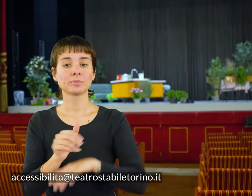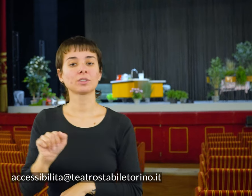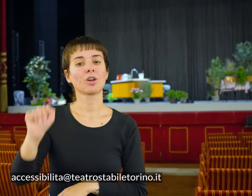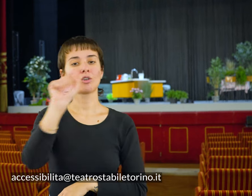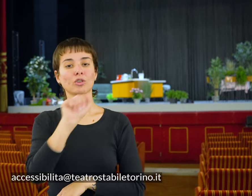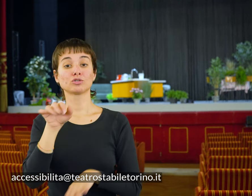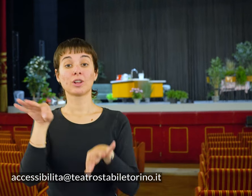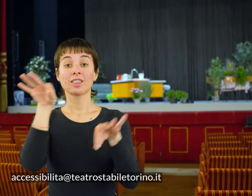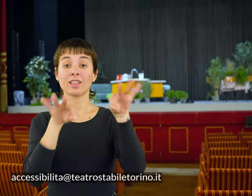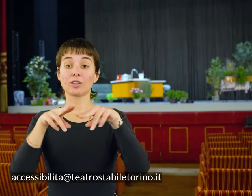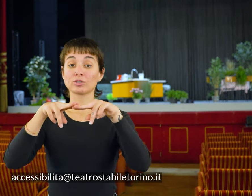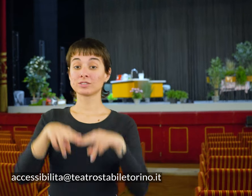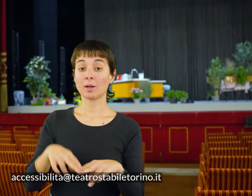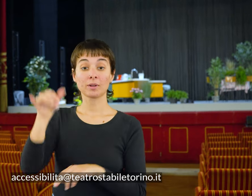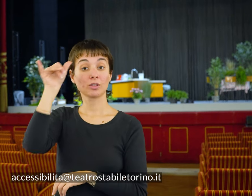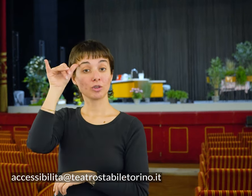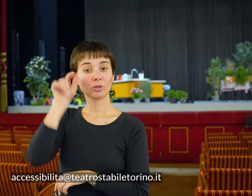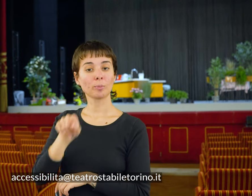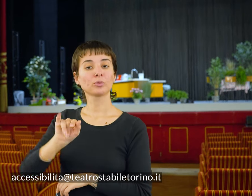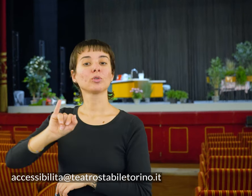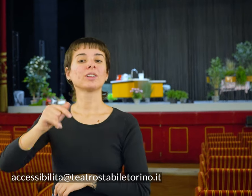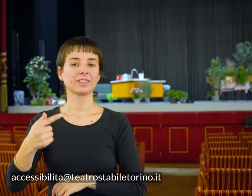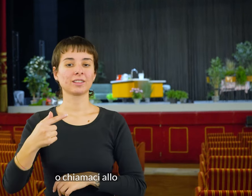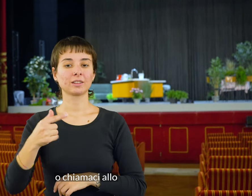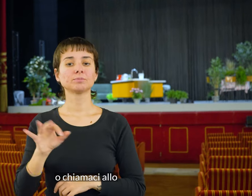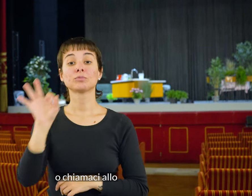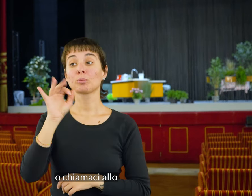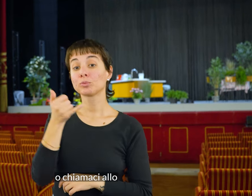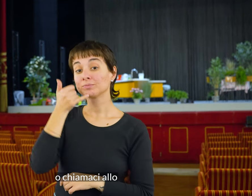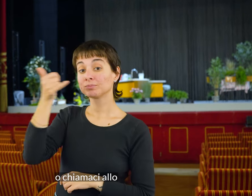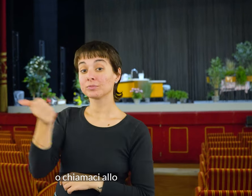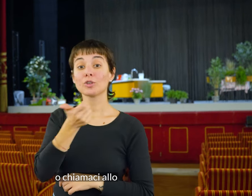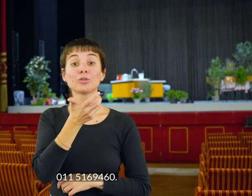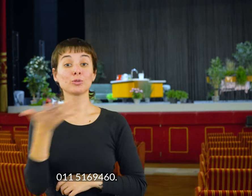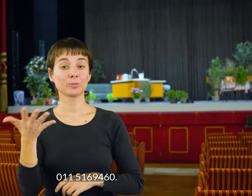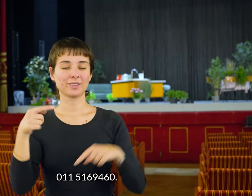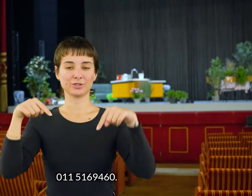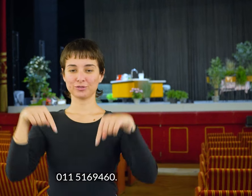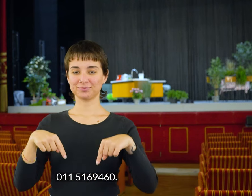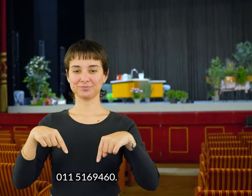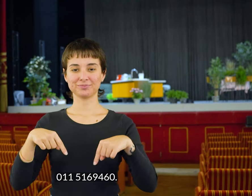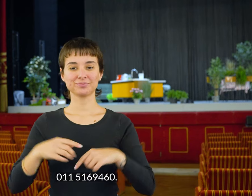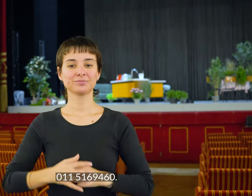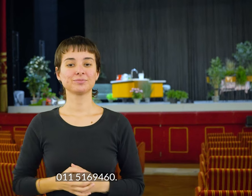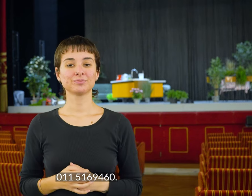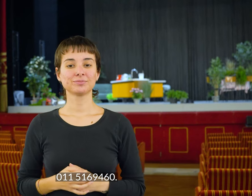-teatrostabile-torino.it o chiamaci allo 011-516